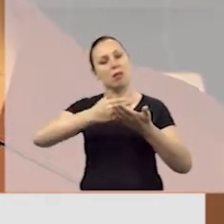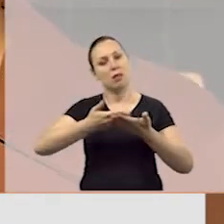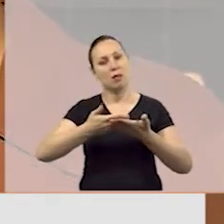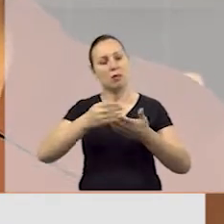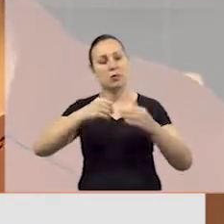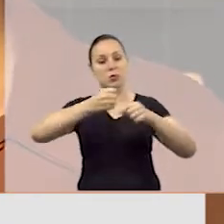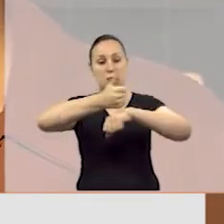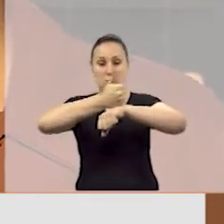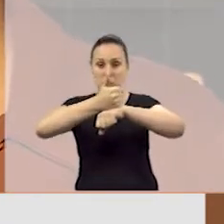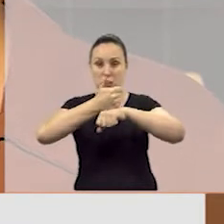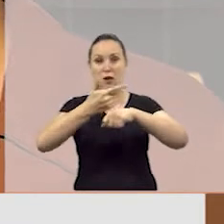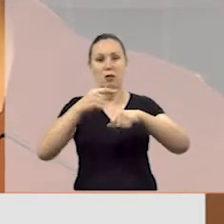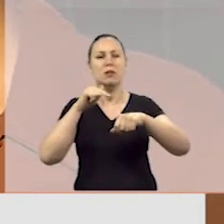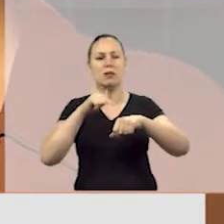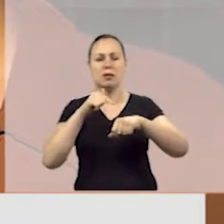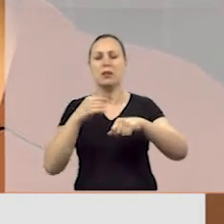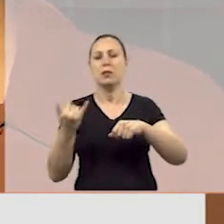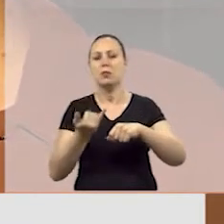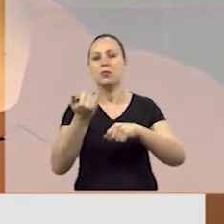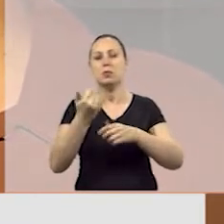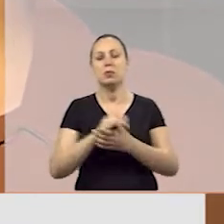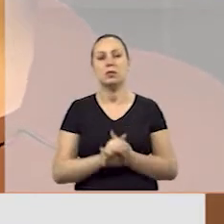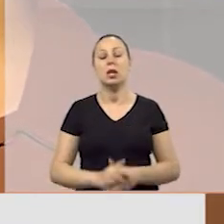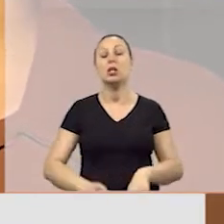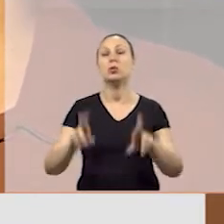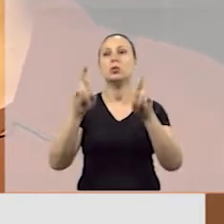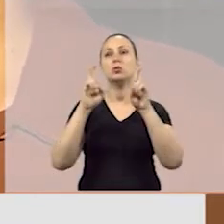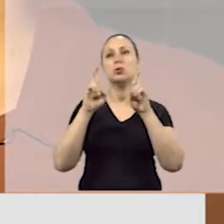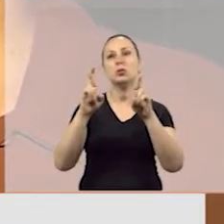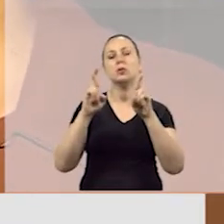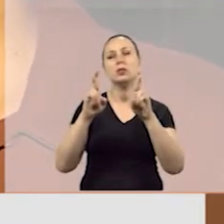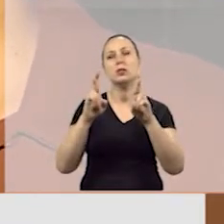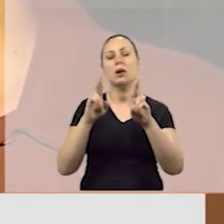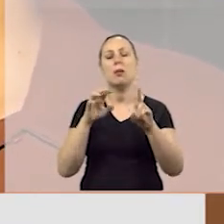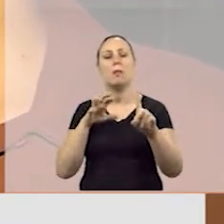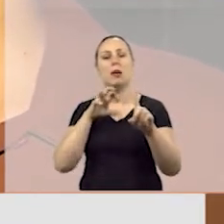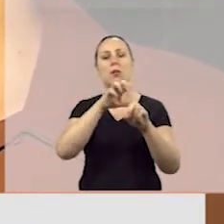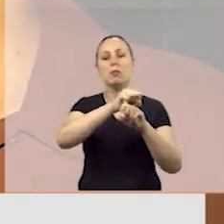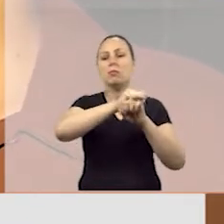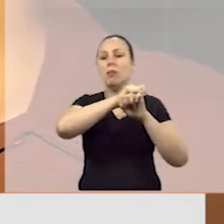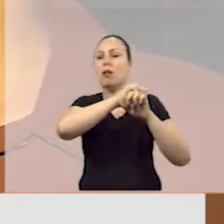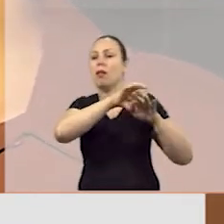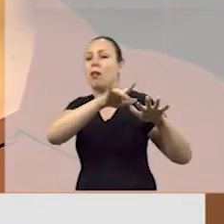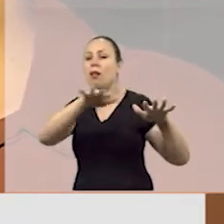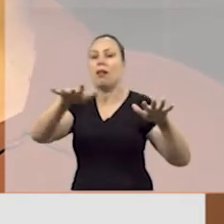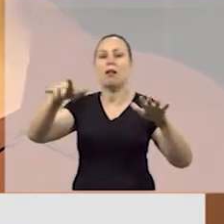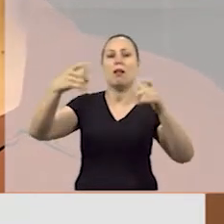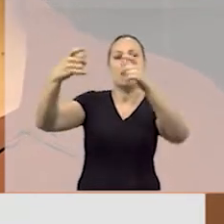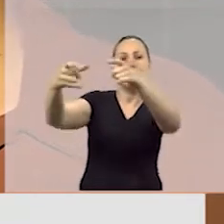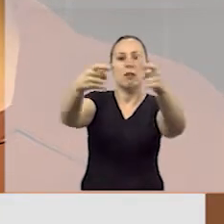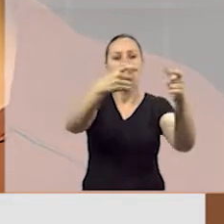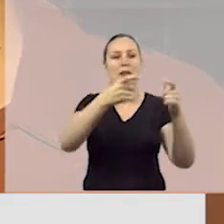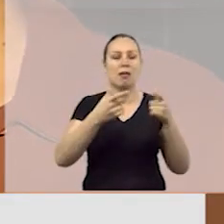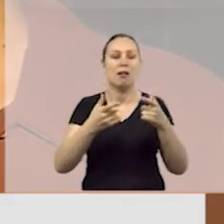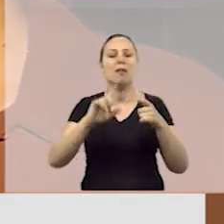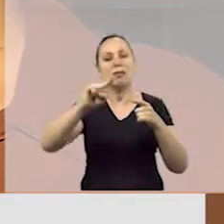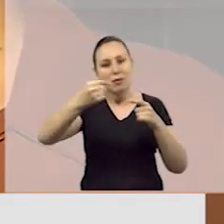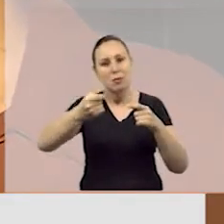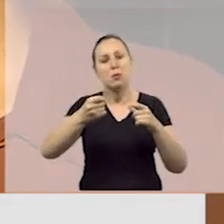e dado acesso ao surdo é de extrema importância. Nós torcemos para que isso alcance mais espaços, mesmo após esse